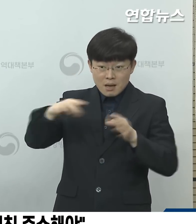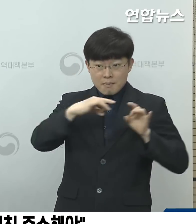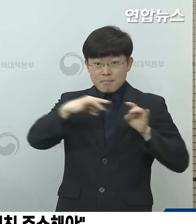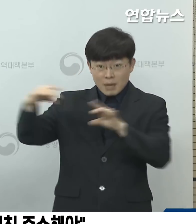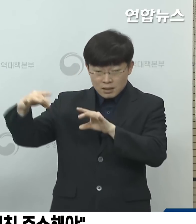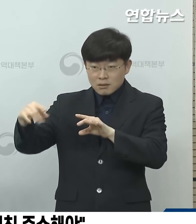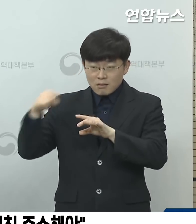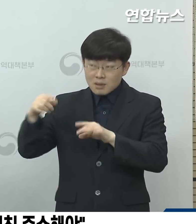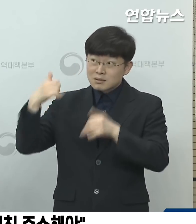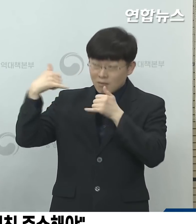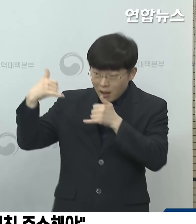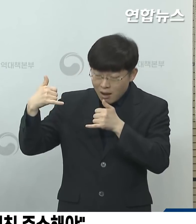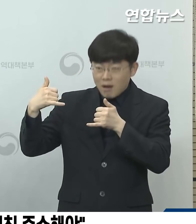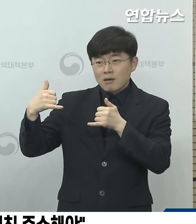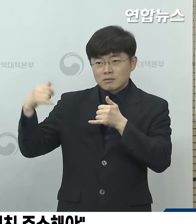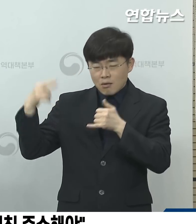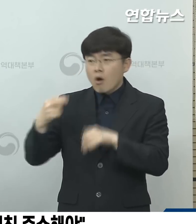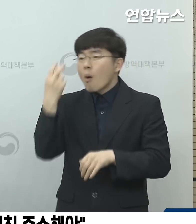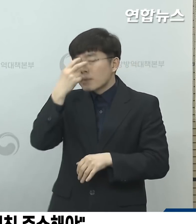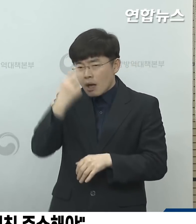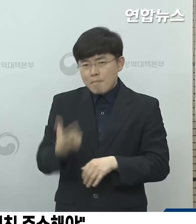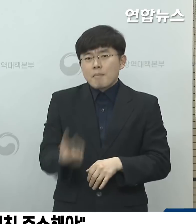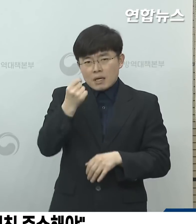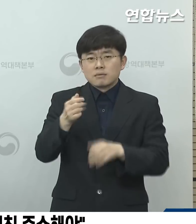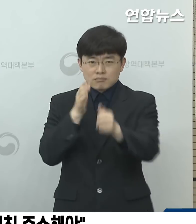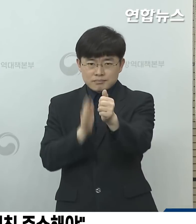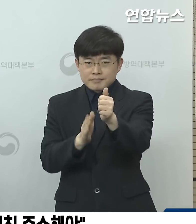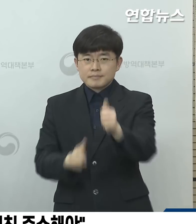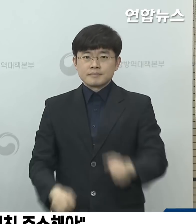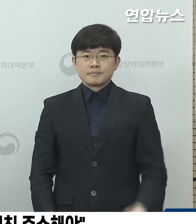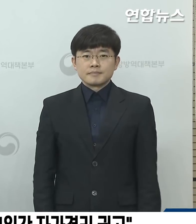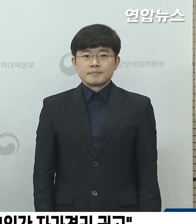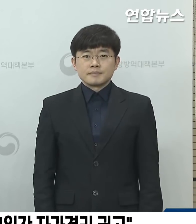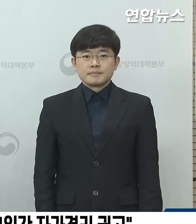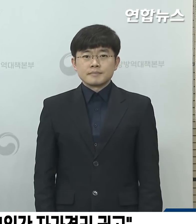통하여 연락하여 즉시 검사를 받아주시기를 당부드립니다.